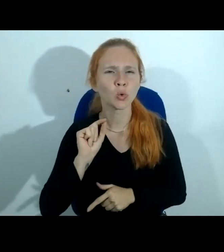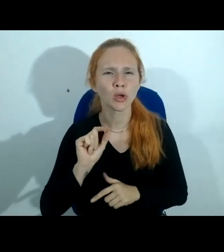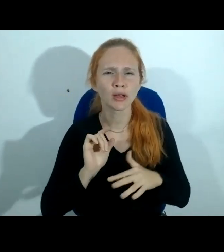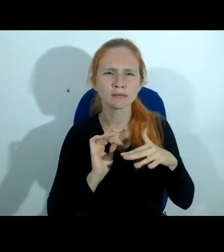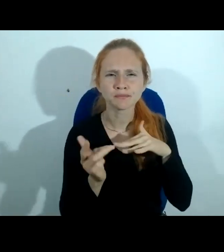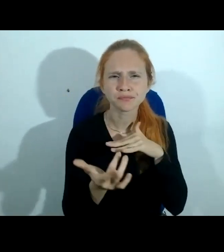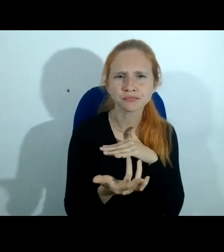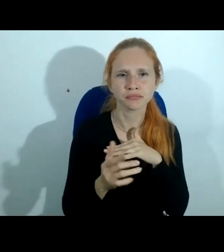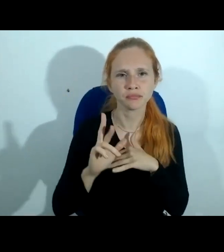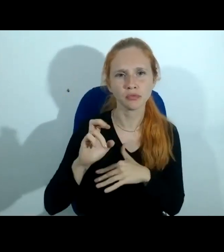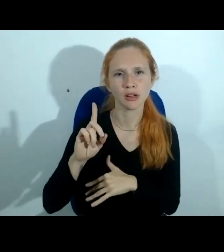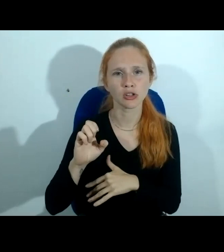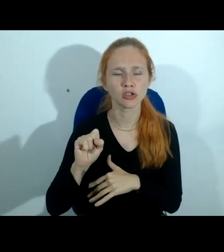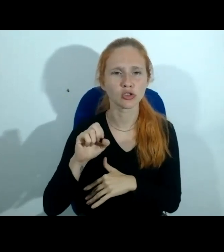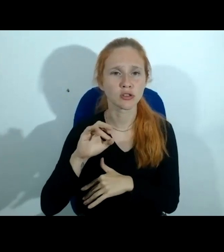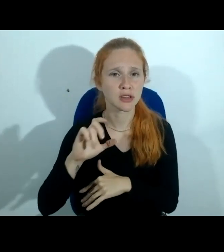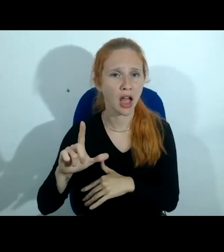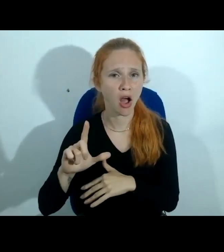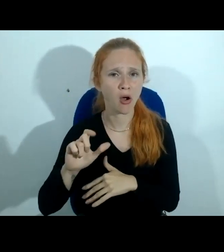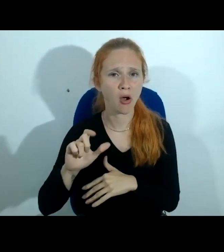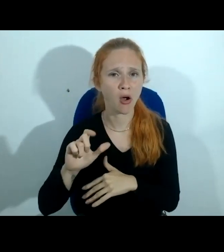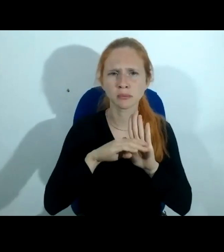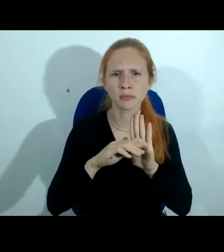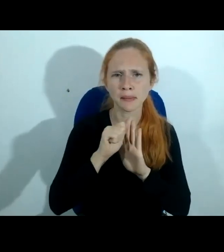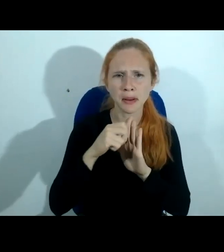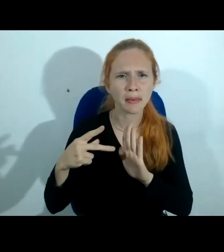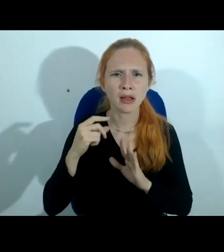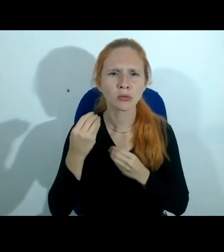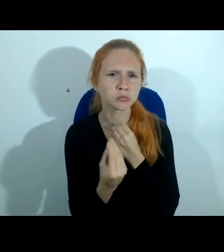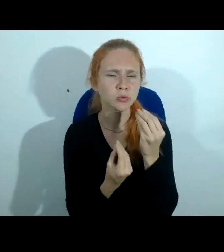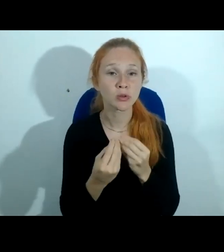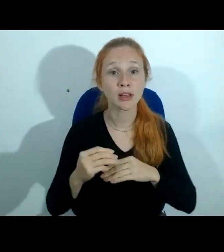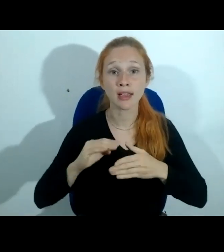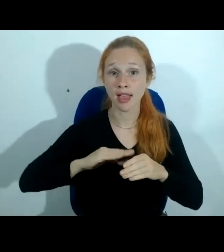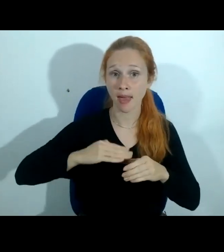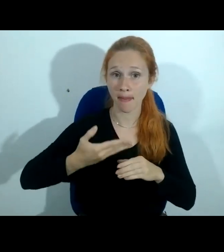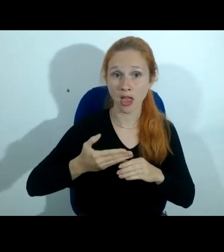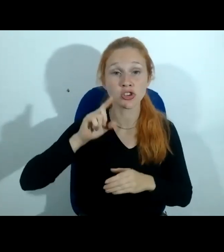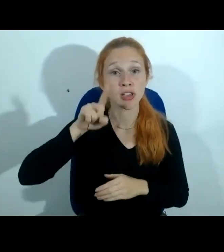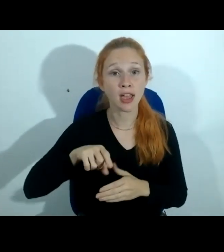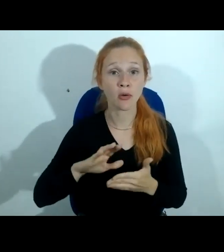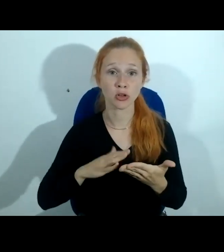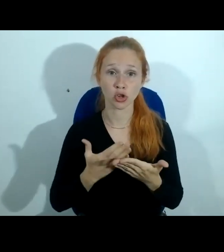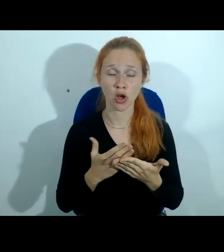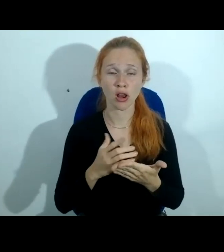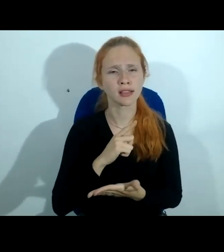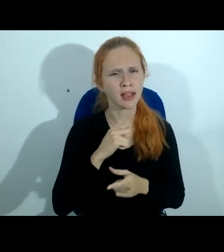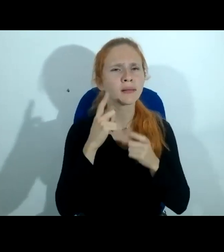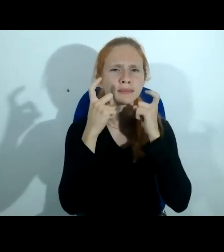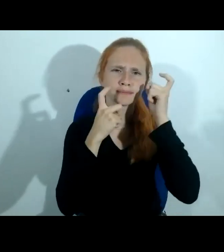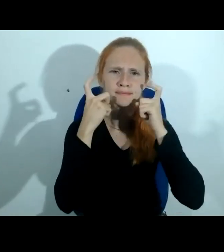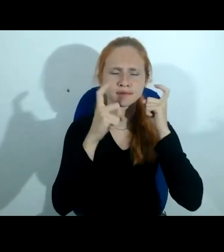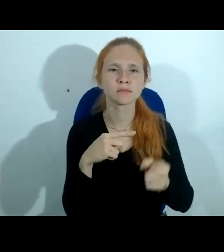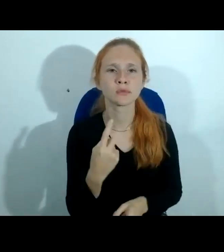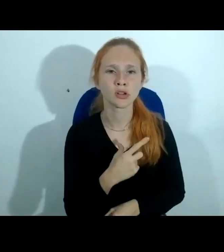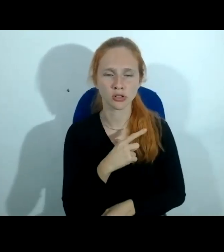entender o que é um aplicativo e a Emerge é uma escola que tem essa preocupação nós temos